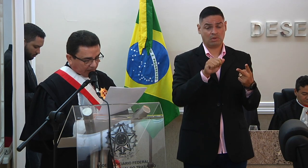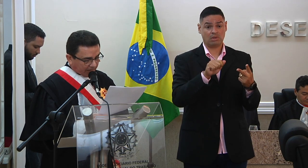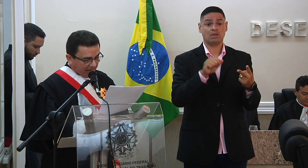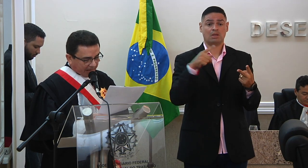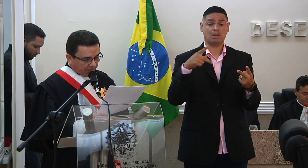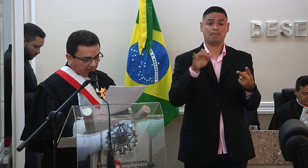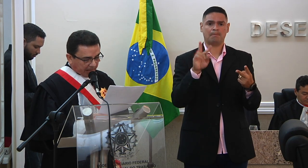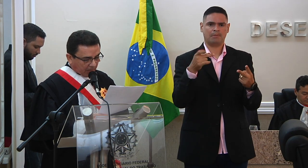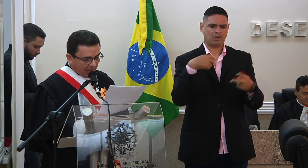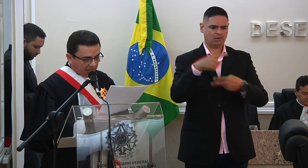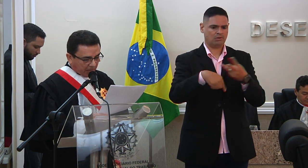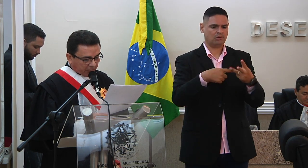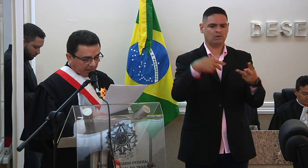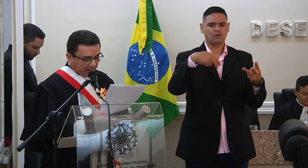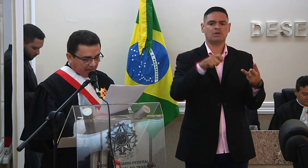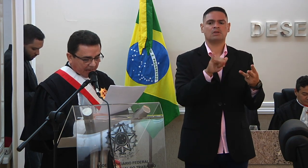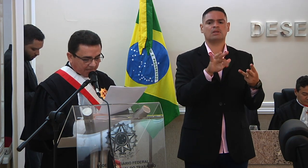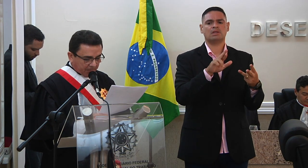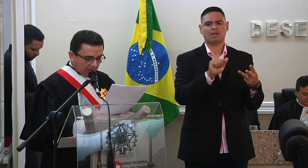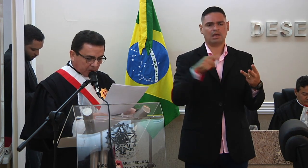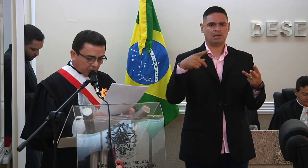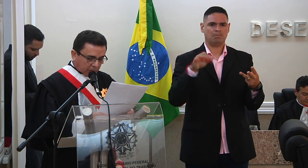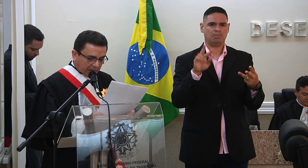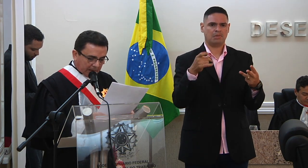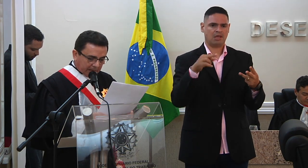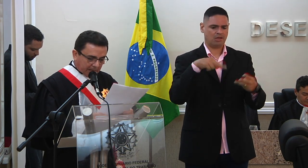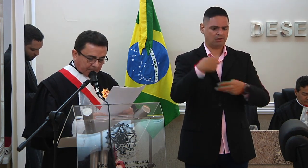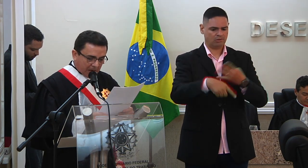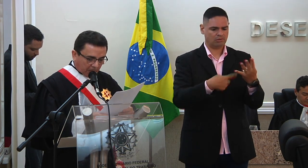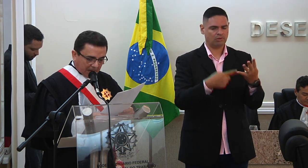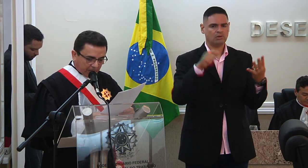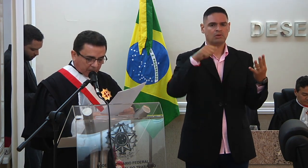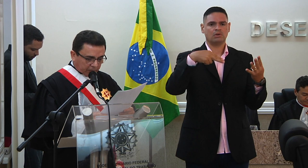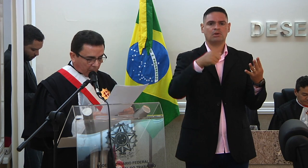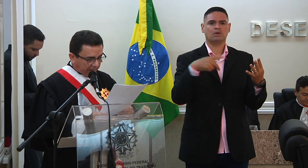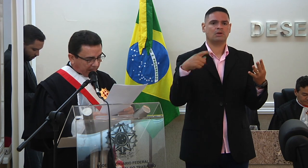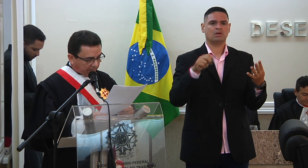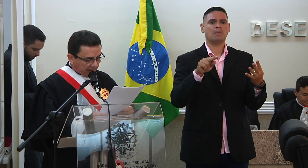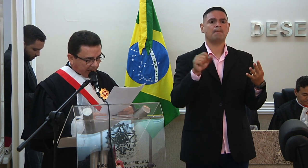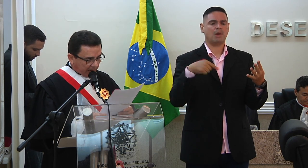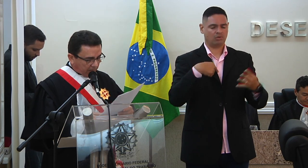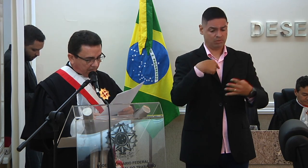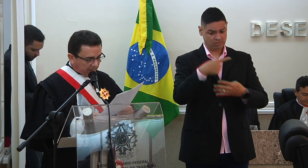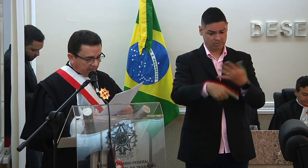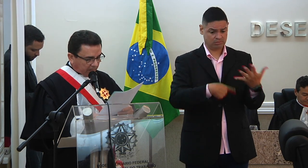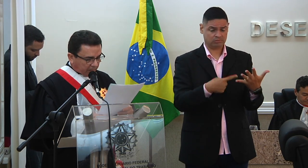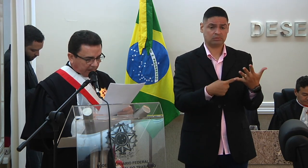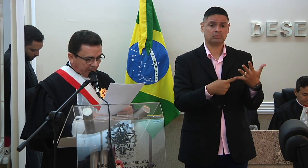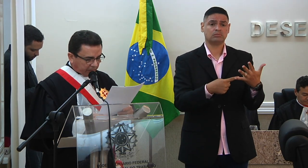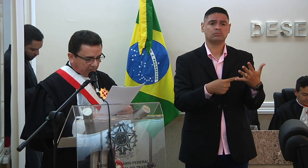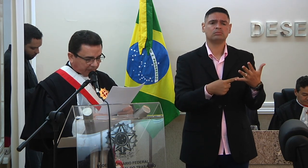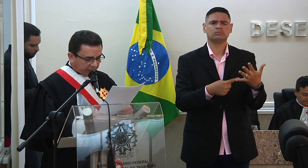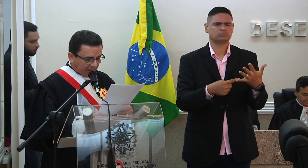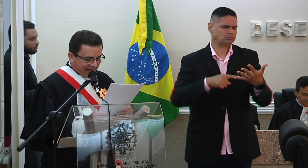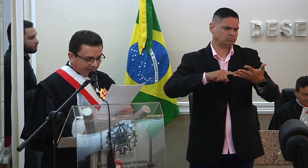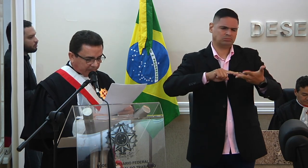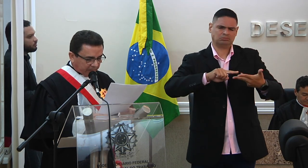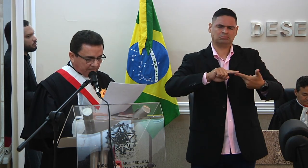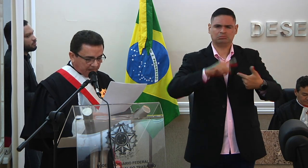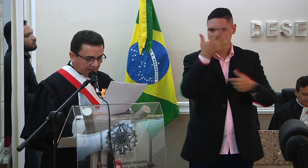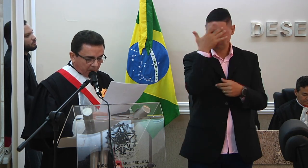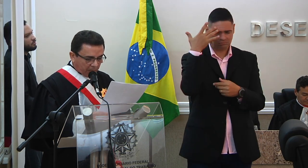doutora Naira Pinheiro Rabelo de Alencar doutora Ana Paulo Barroso Sobreira Pinheiro excelentes